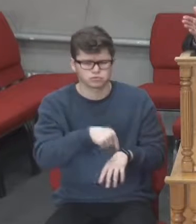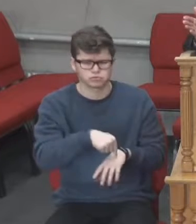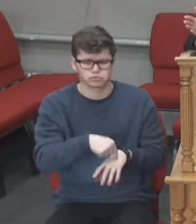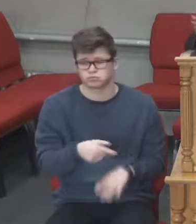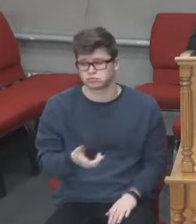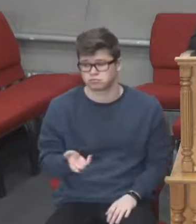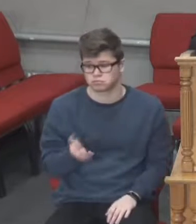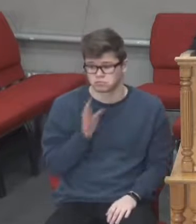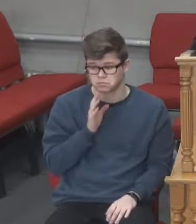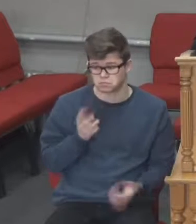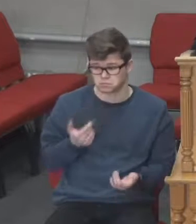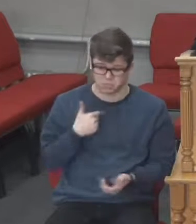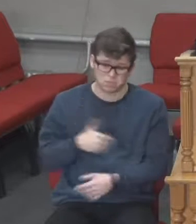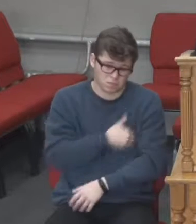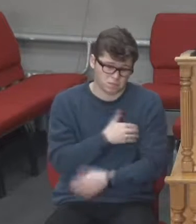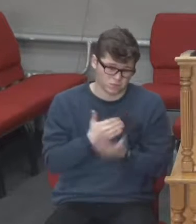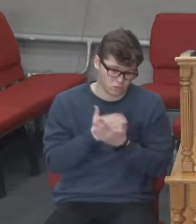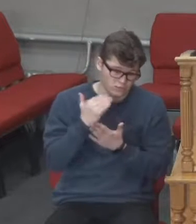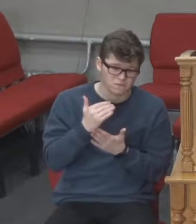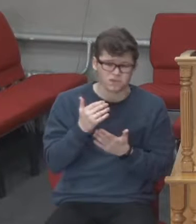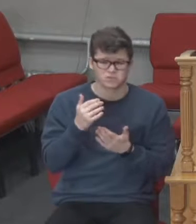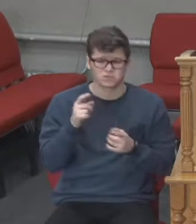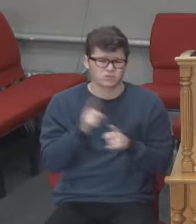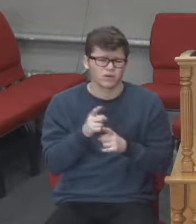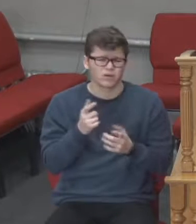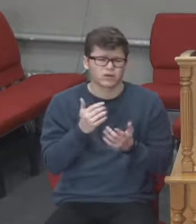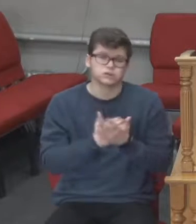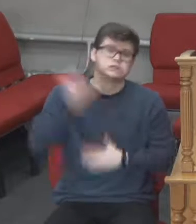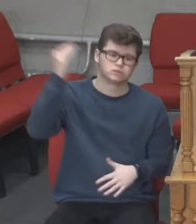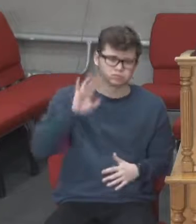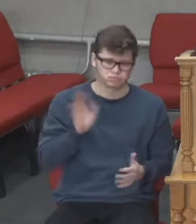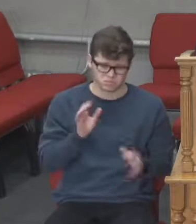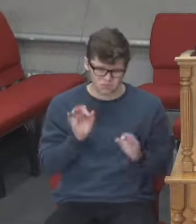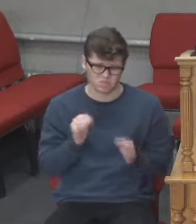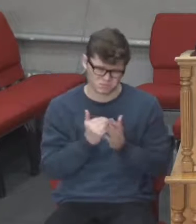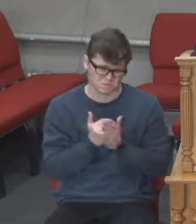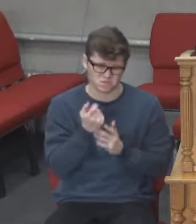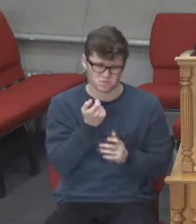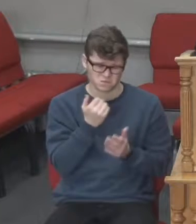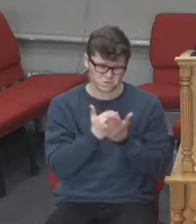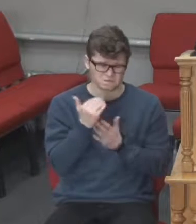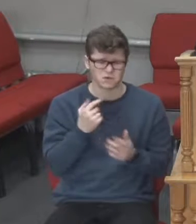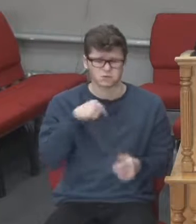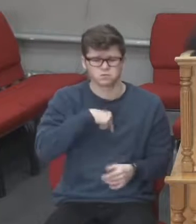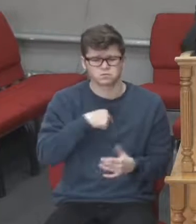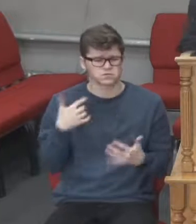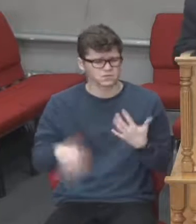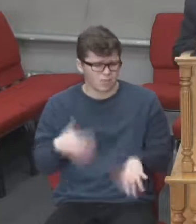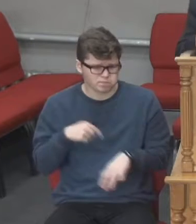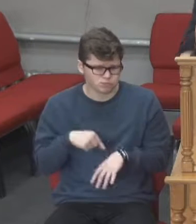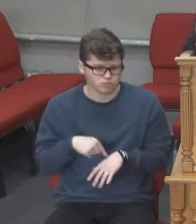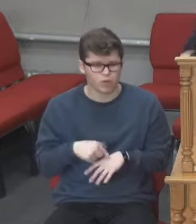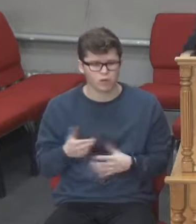людина каже, ну, в мене піднялася температура, не сильно, але піднялася температура, я стала така, слабкість в мене була.